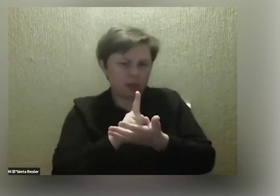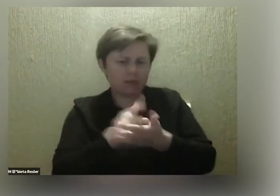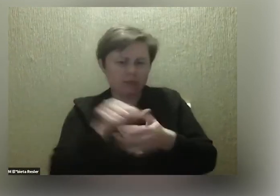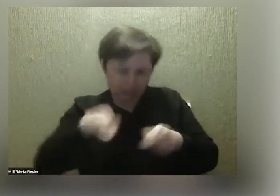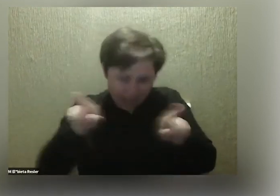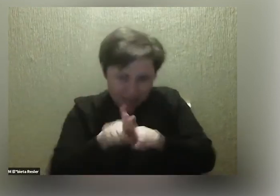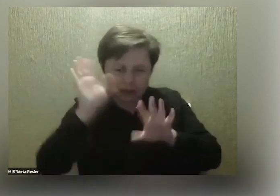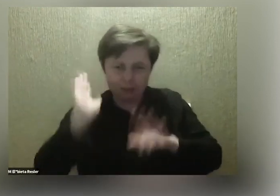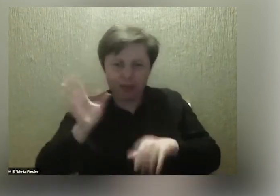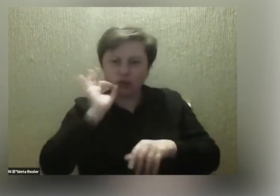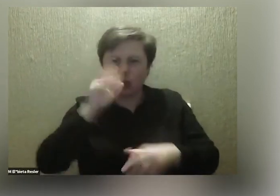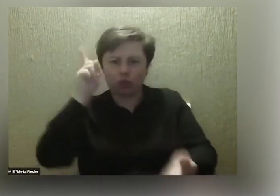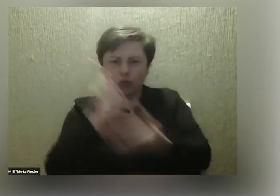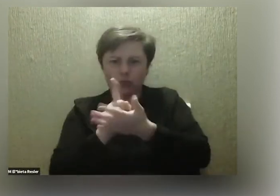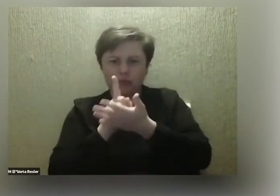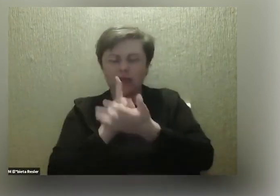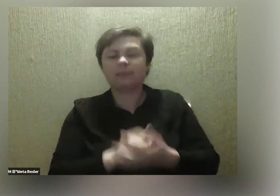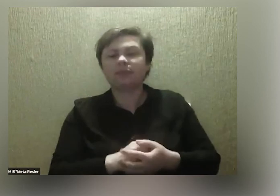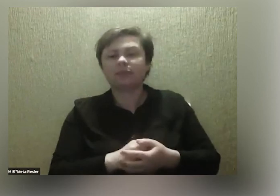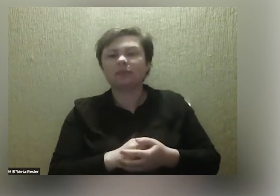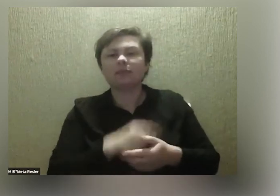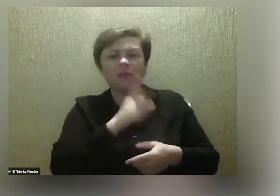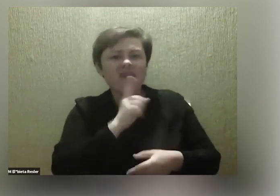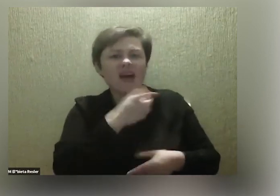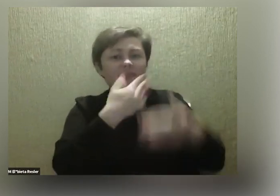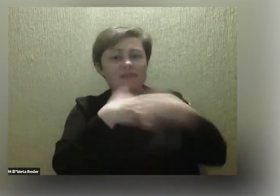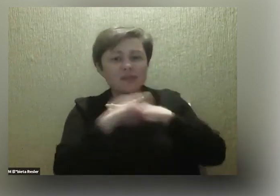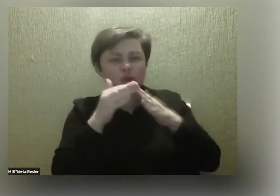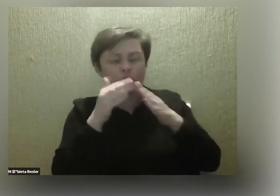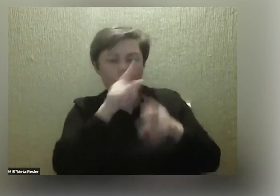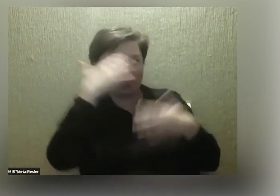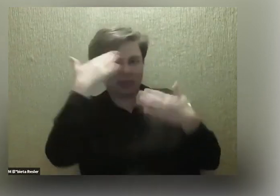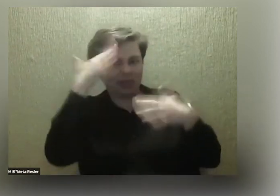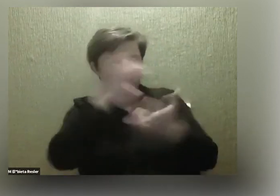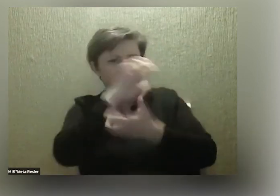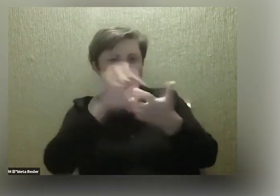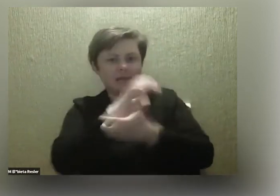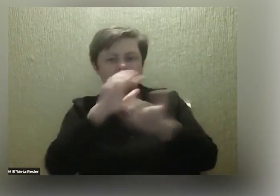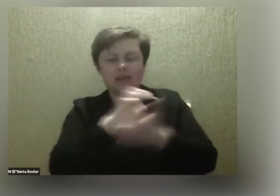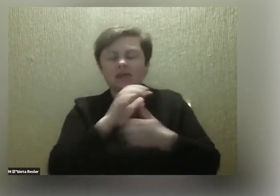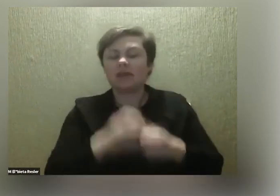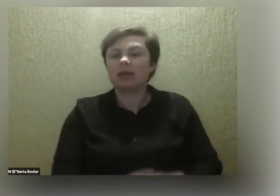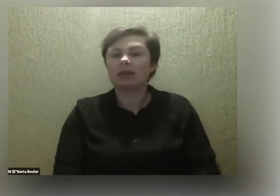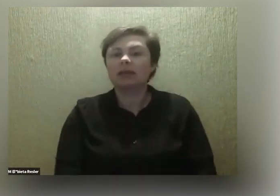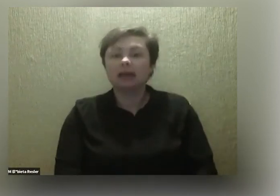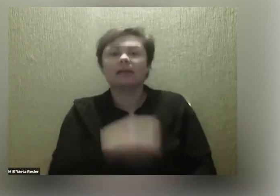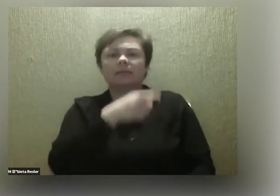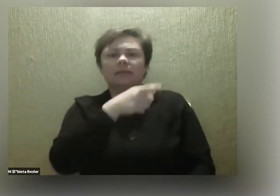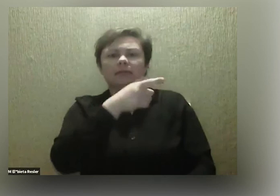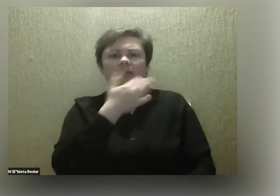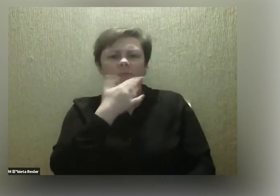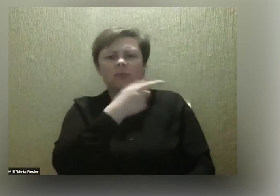ten nieznany świat. Tak. Ale jak mówisz o tym właśnie, że tak czy inaczej dopniesz swego